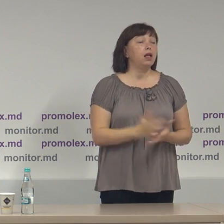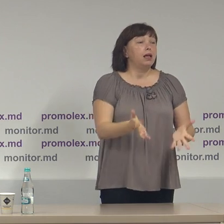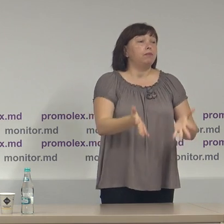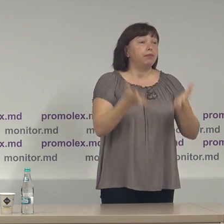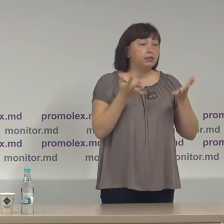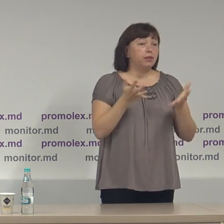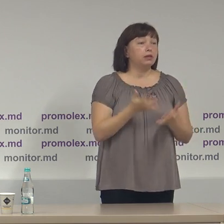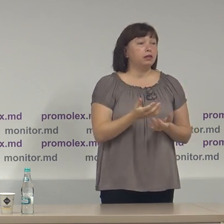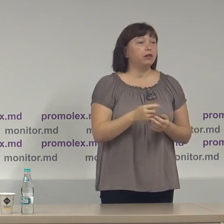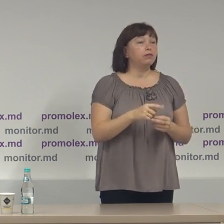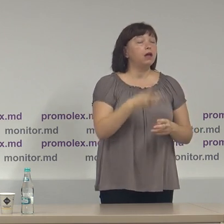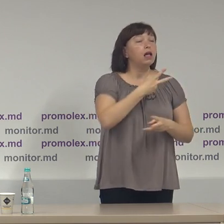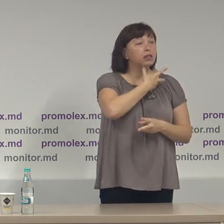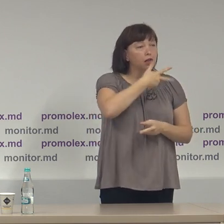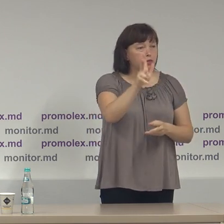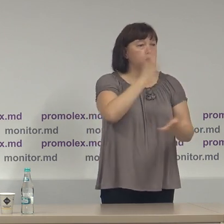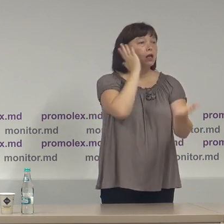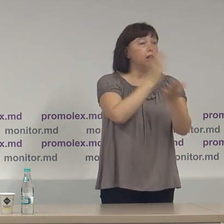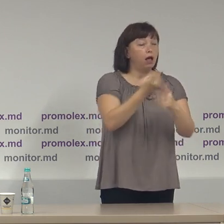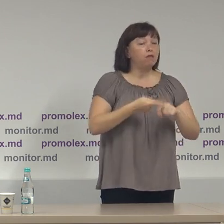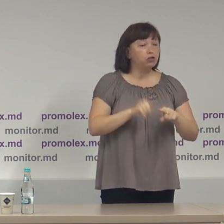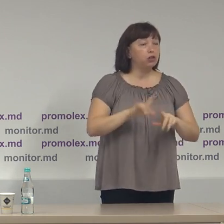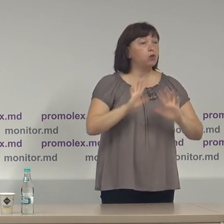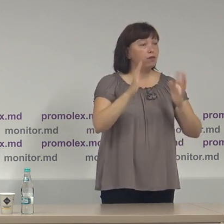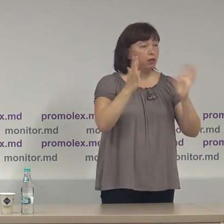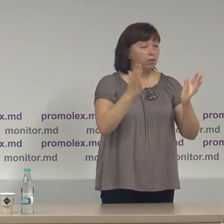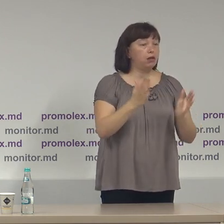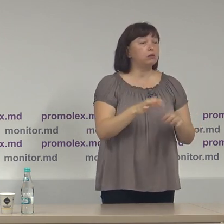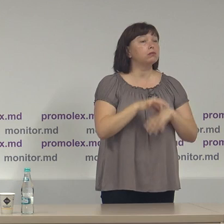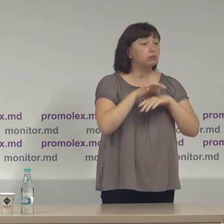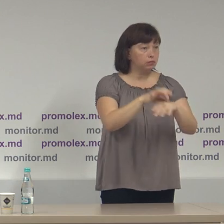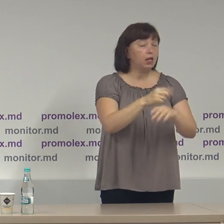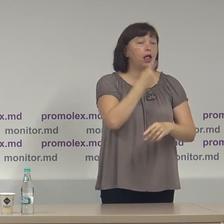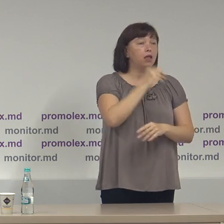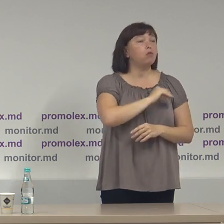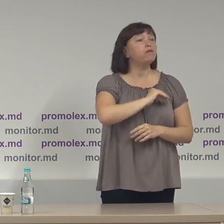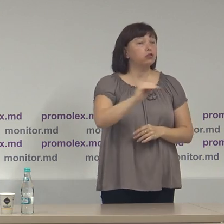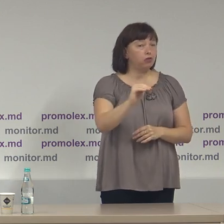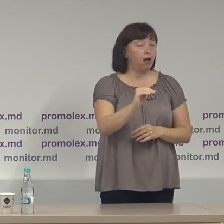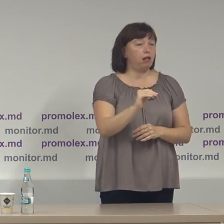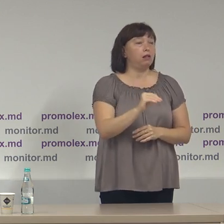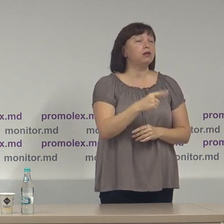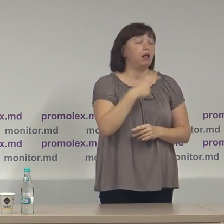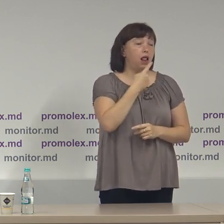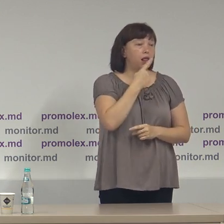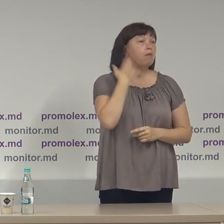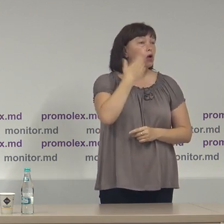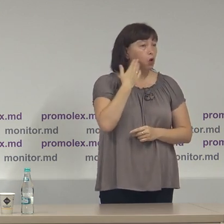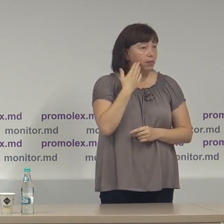Respectiv, transmisiunea live a acestui eveniment are loc în limba oficială a misiunii, limba română.